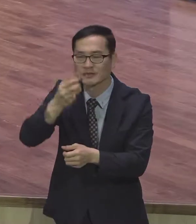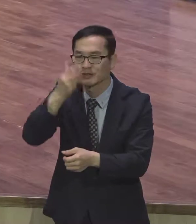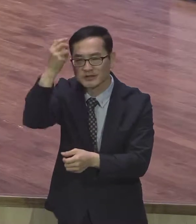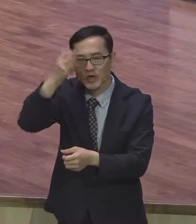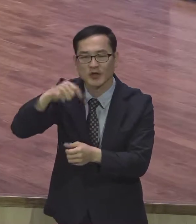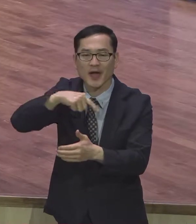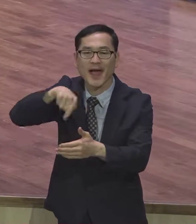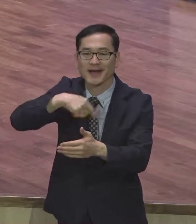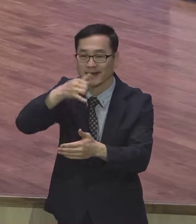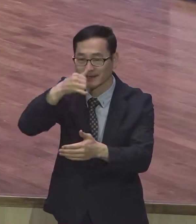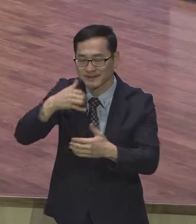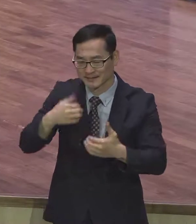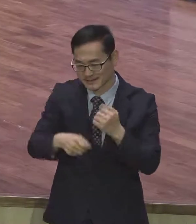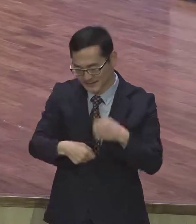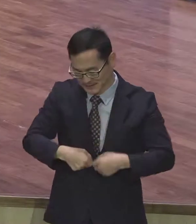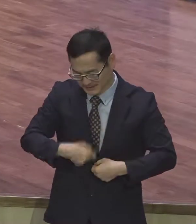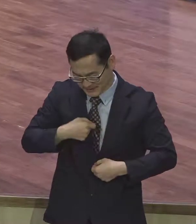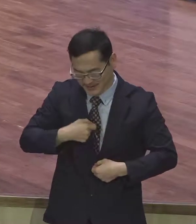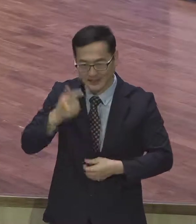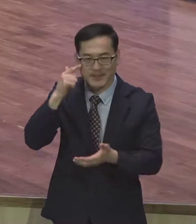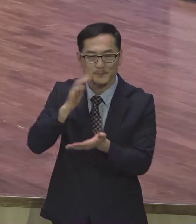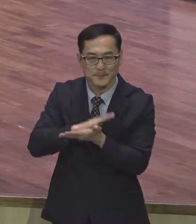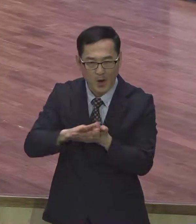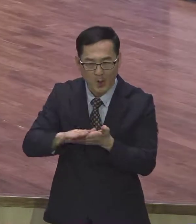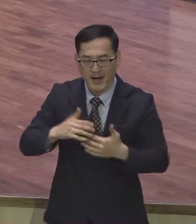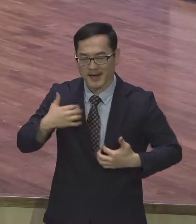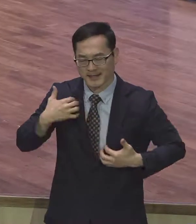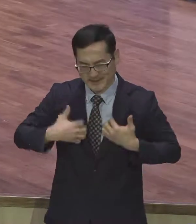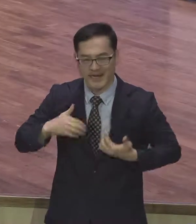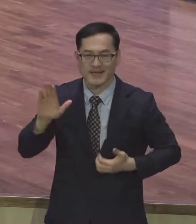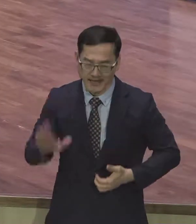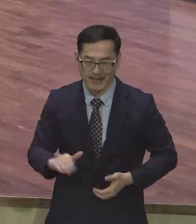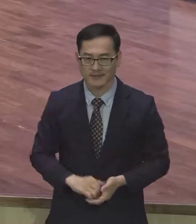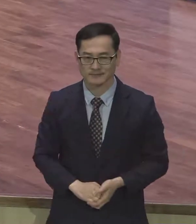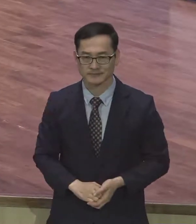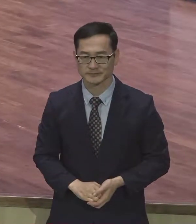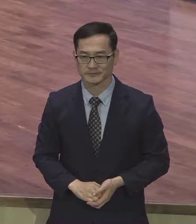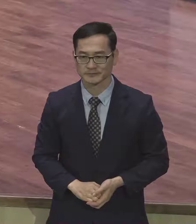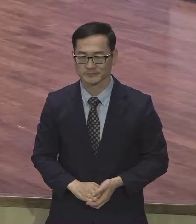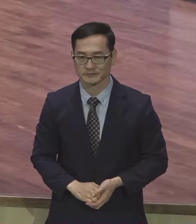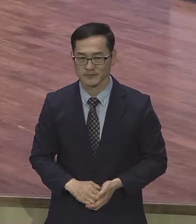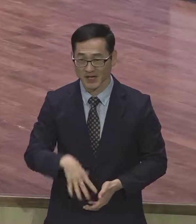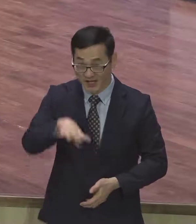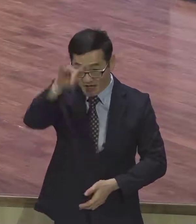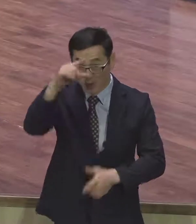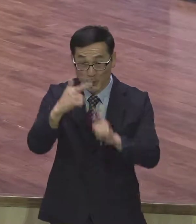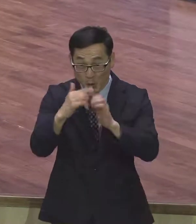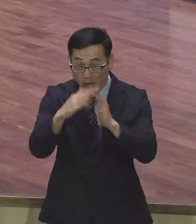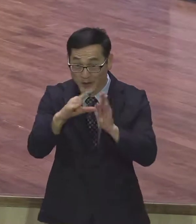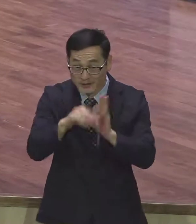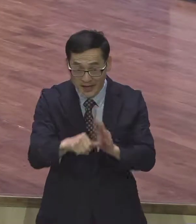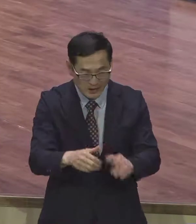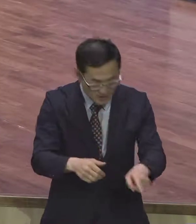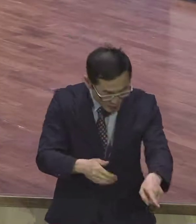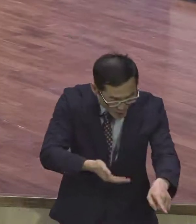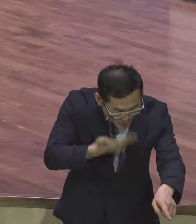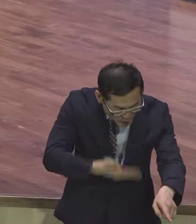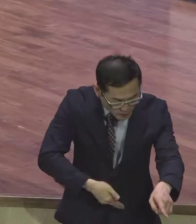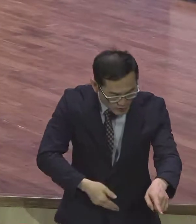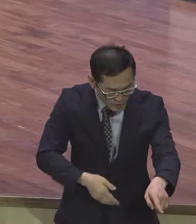희락이라. 초대교회도 그랬다니까. 매일 먹느냐 안 먹느냐. 이걸 되냐 안 되냐. 매일 먹고 마시는 것 가지고 매일